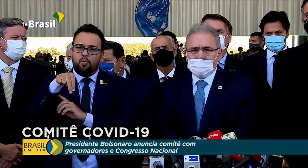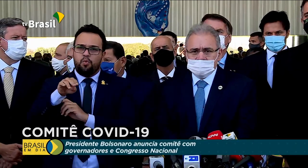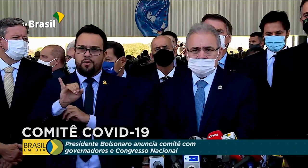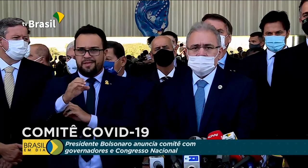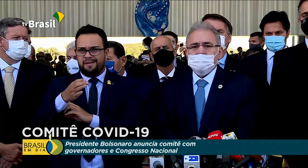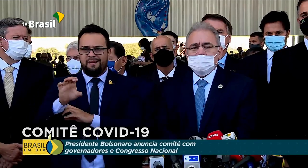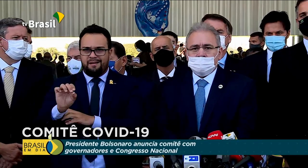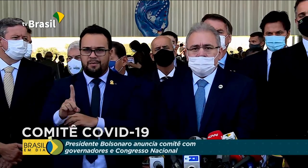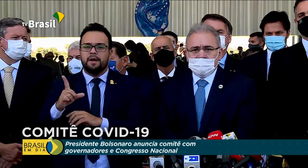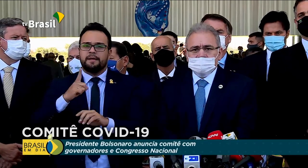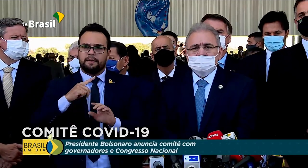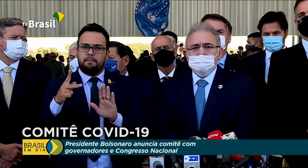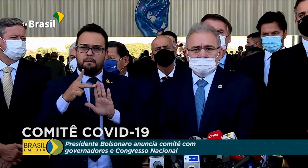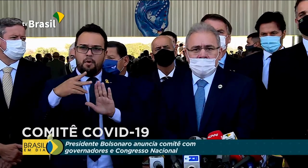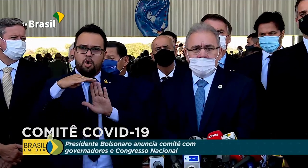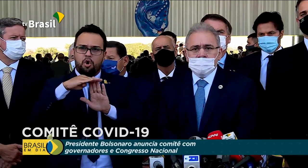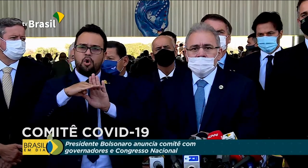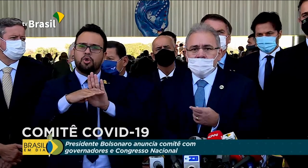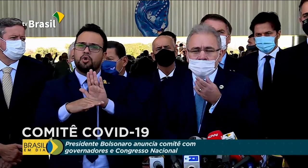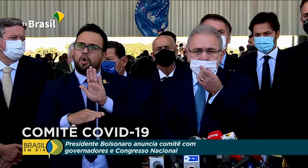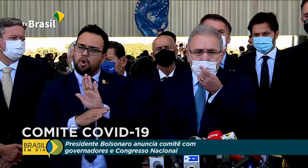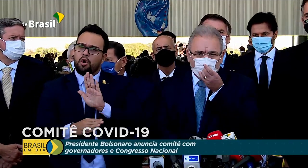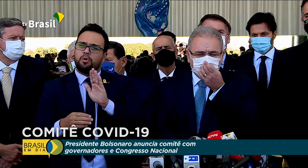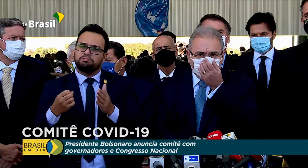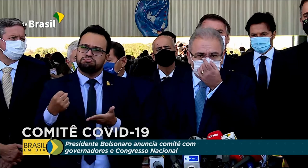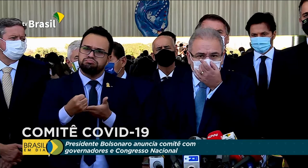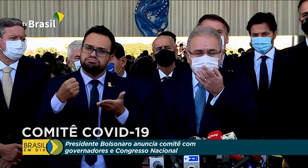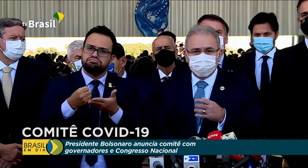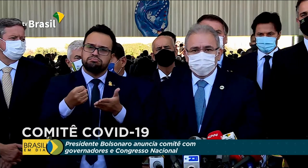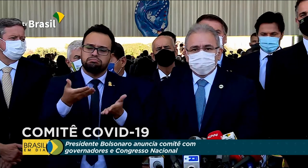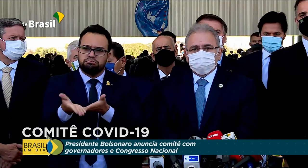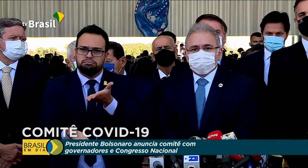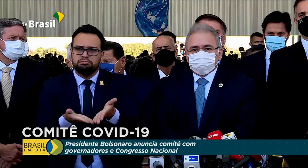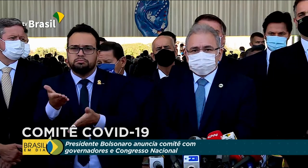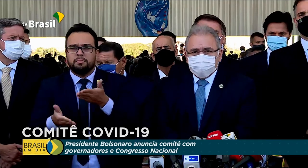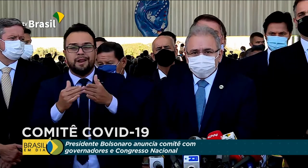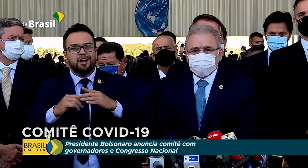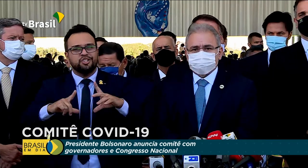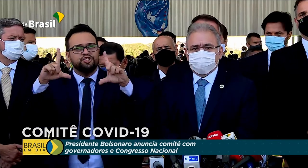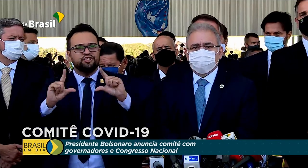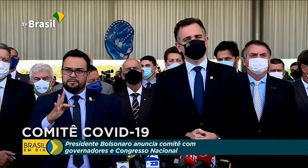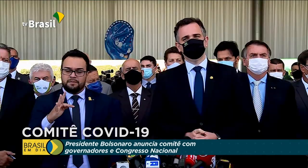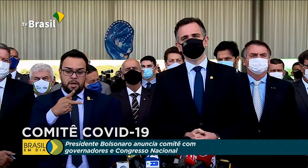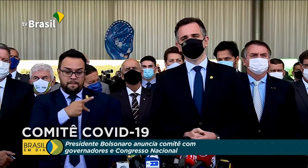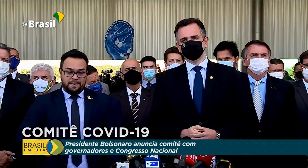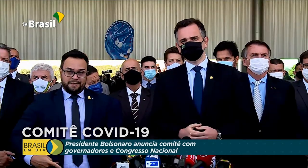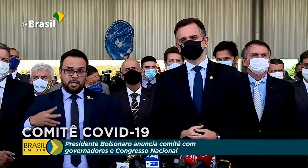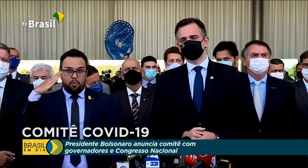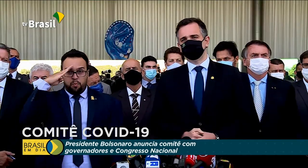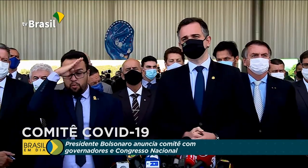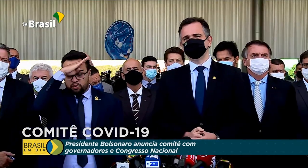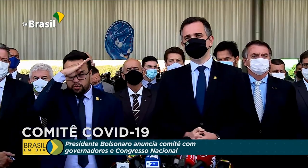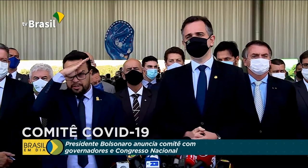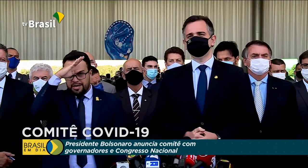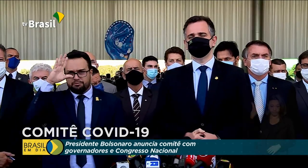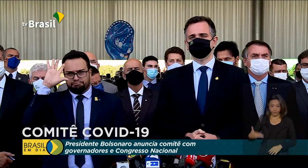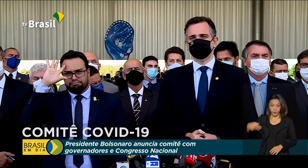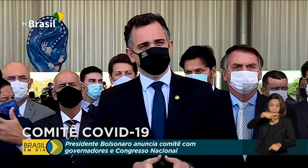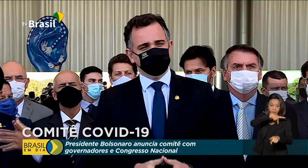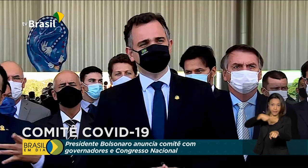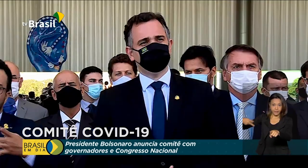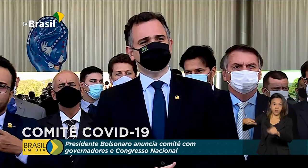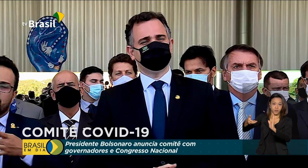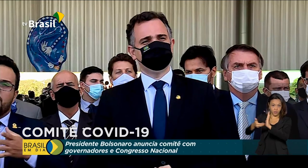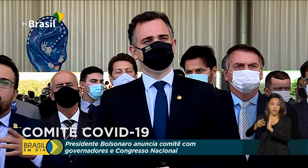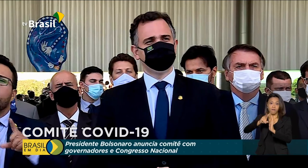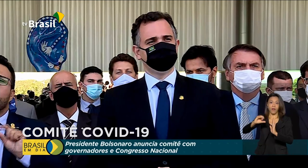assistenciais capazes de mudar a história natural da doença. O presidente do Senado vai coordenar